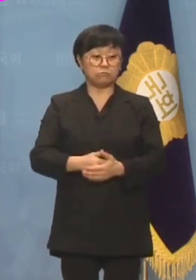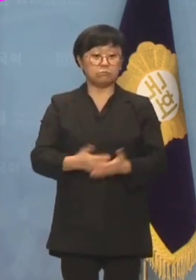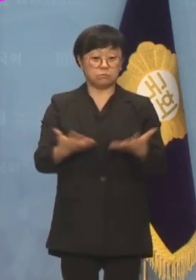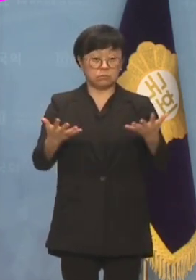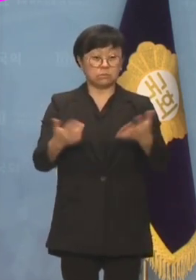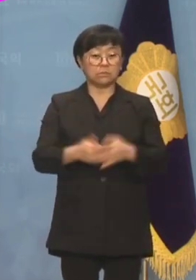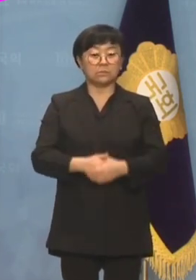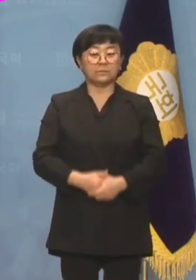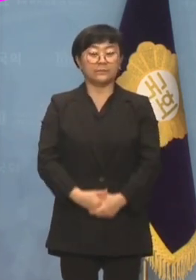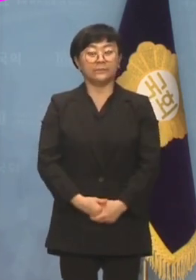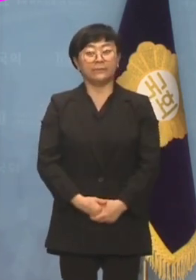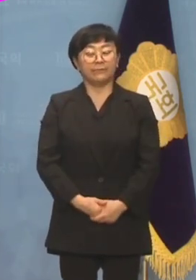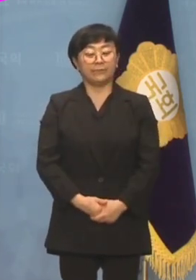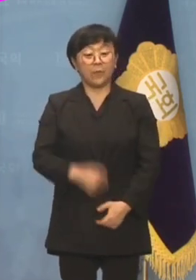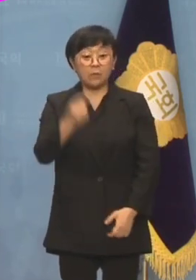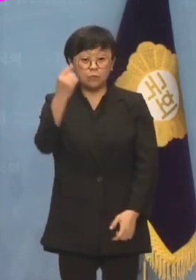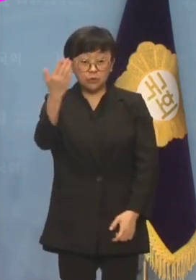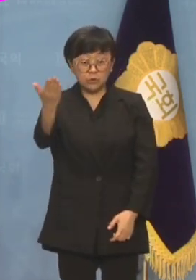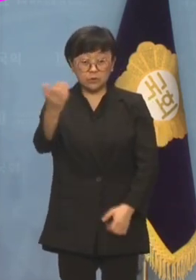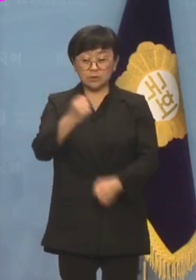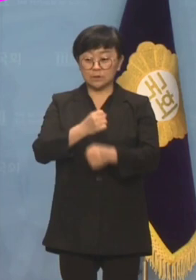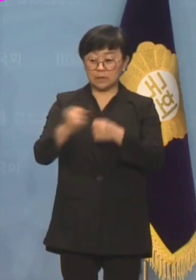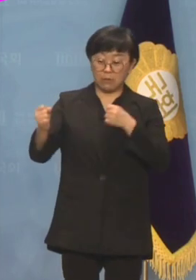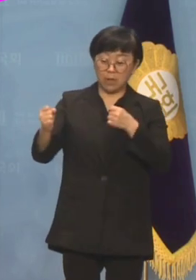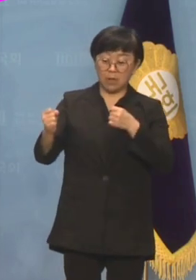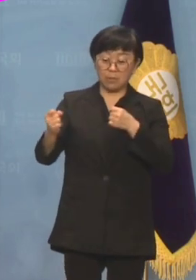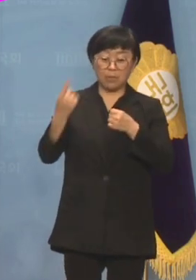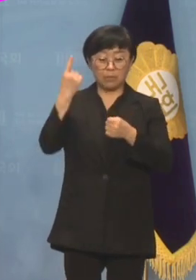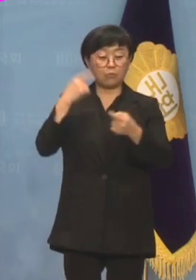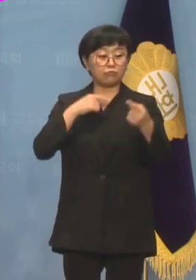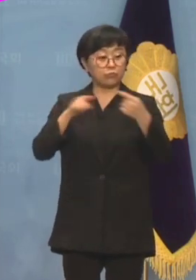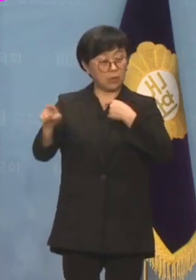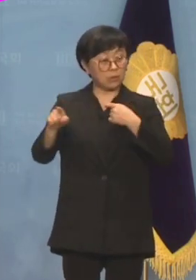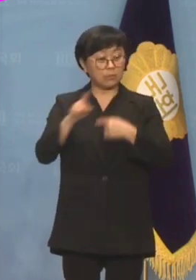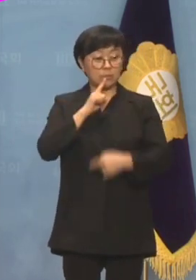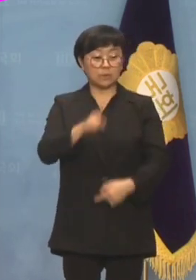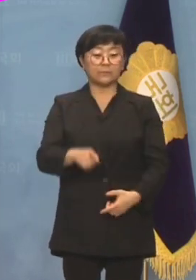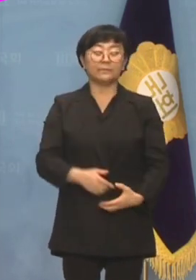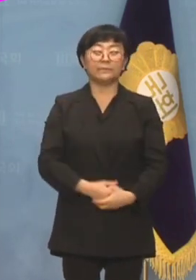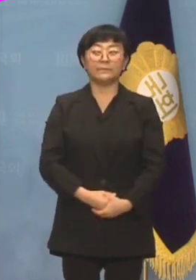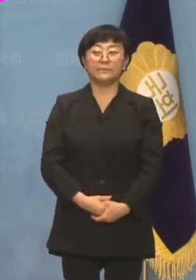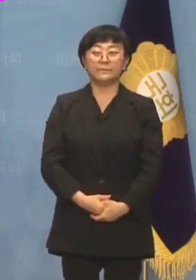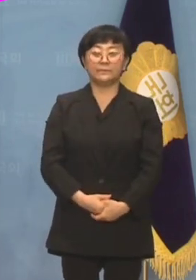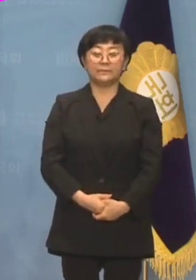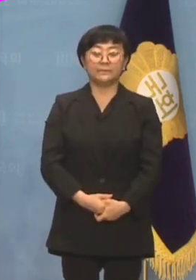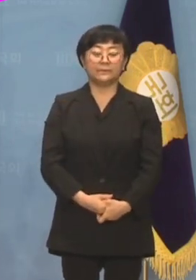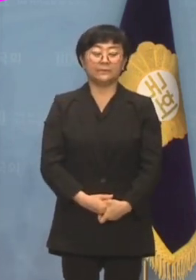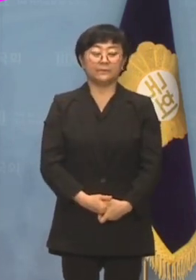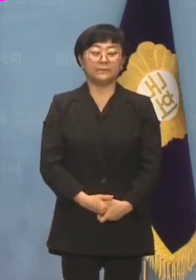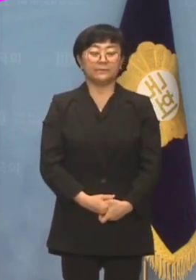이라면서 대문눈 황당한 동문서답 꼼수를 펼치고 있습니다.